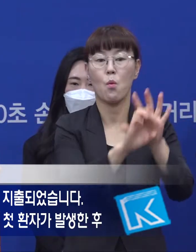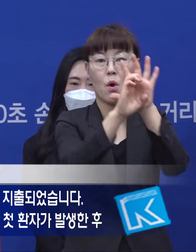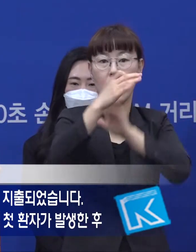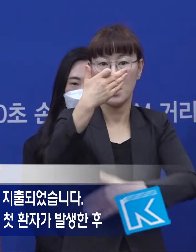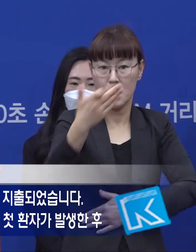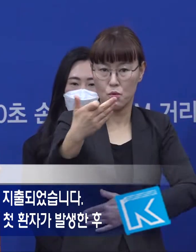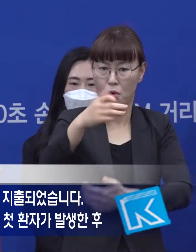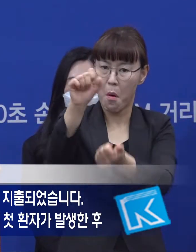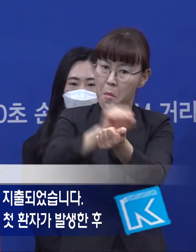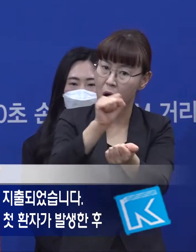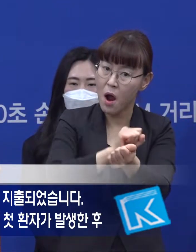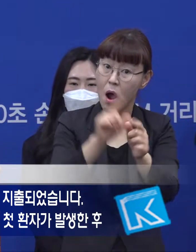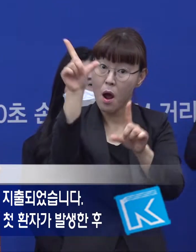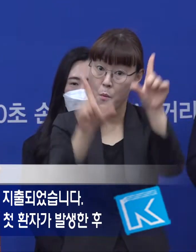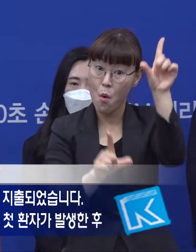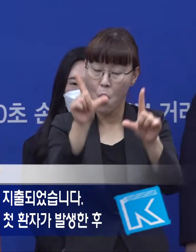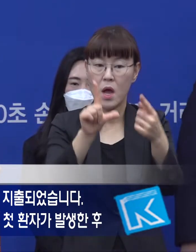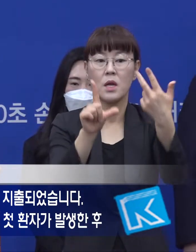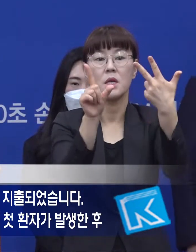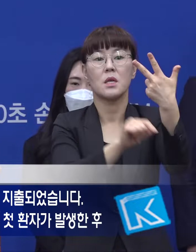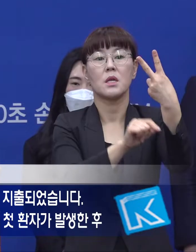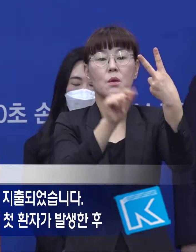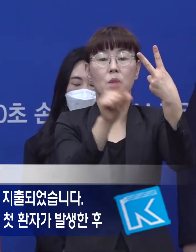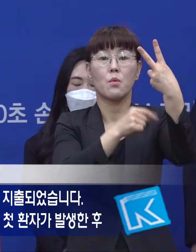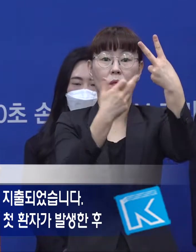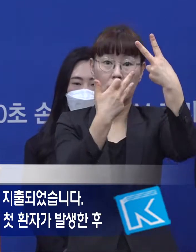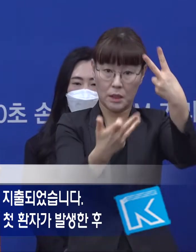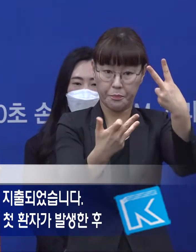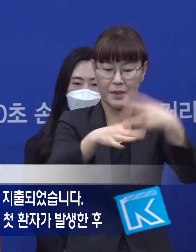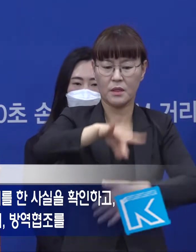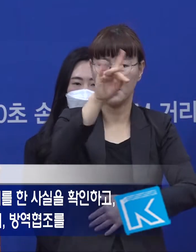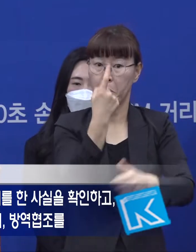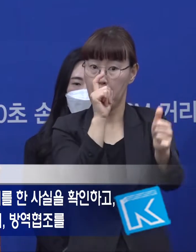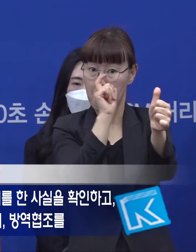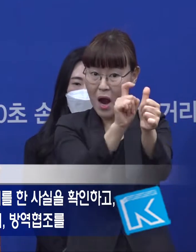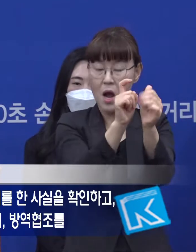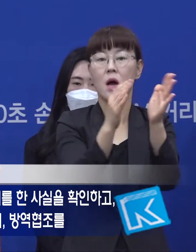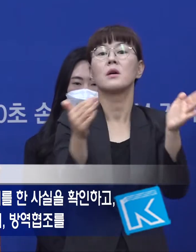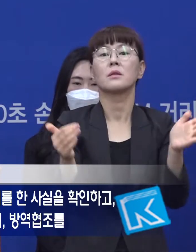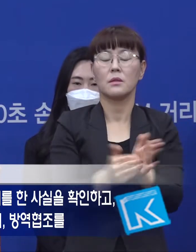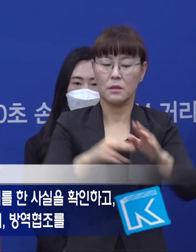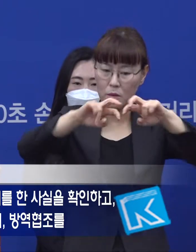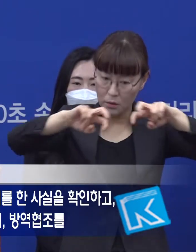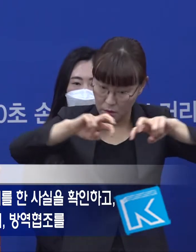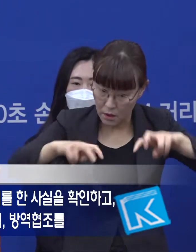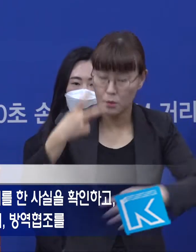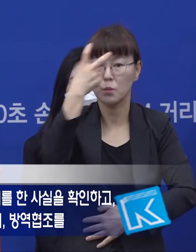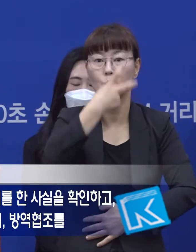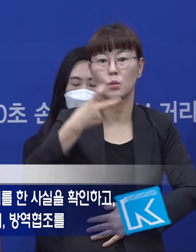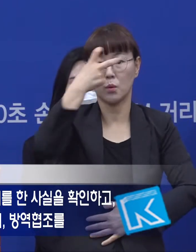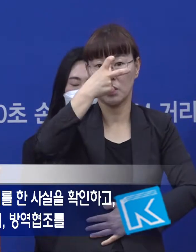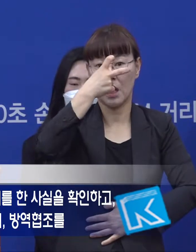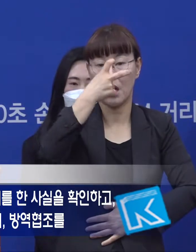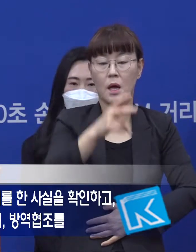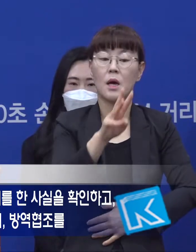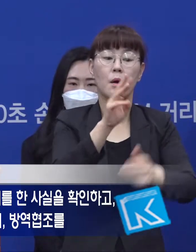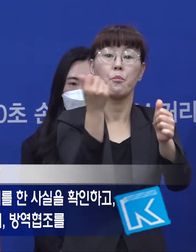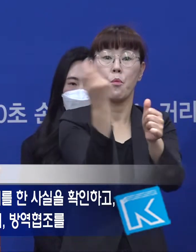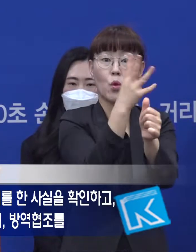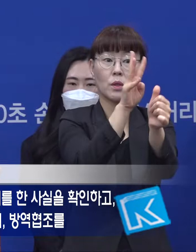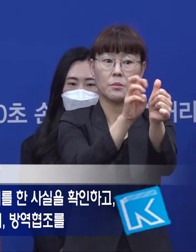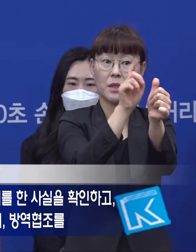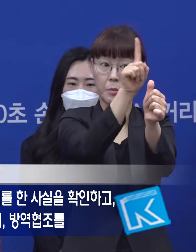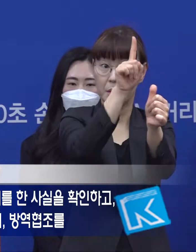양상을 보면 2월 18일 첫 환자가 발생한 후 역학조사 과정에서 31분 환자가